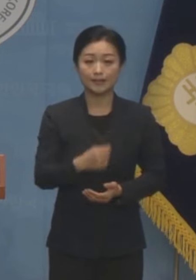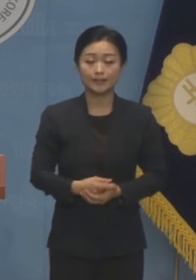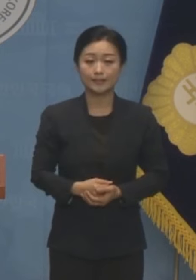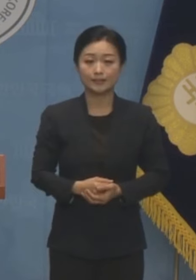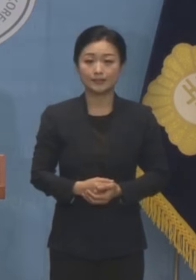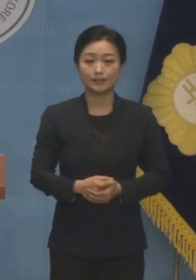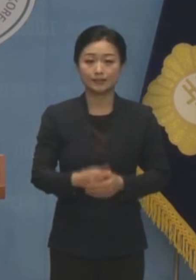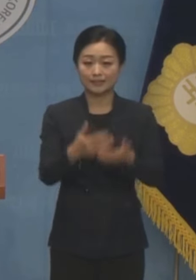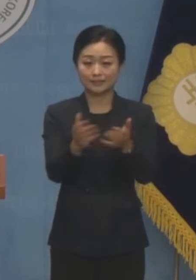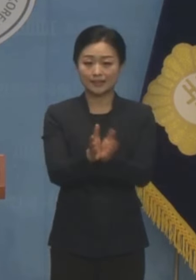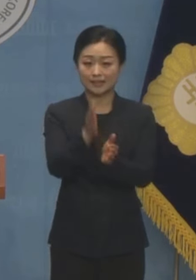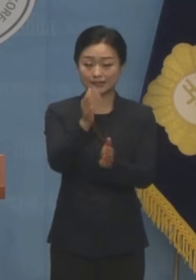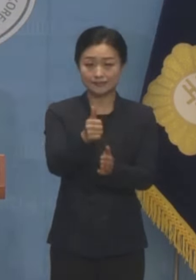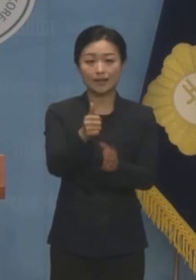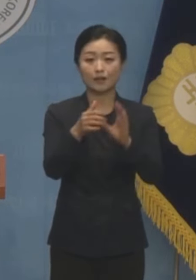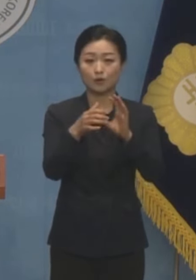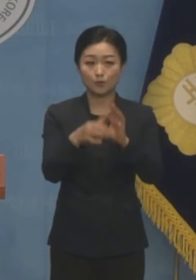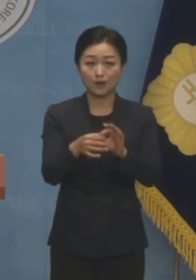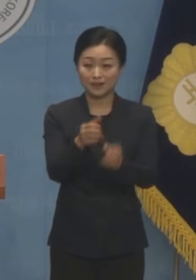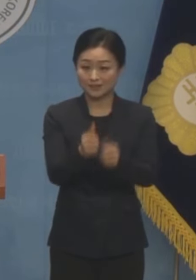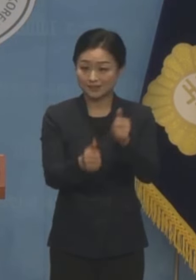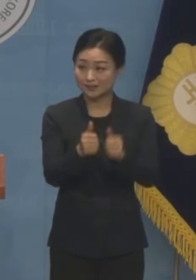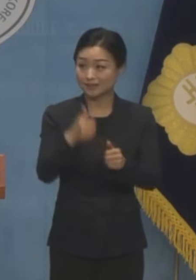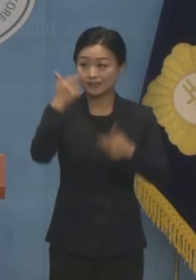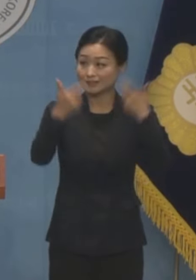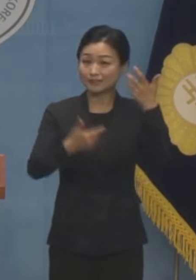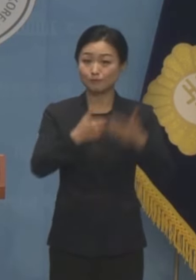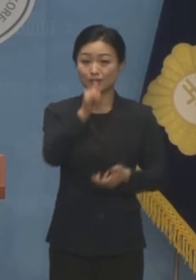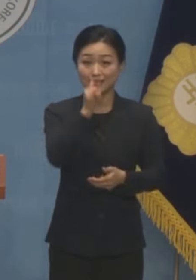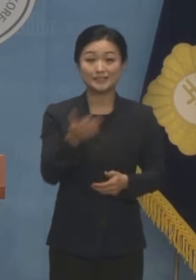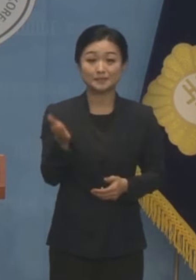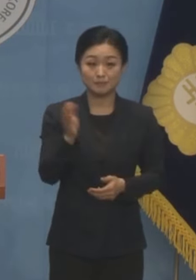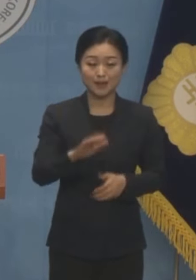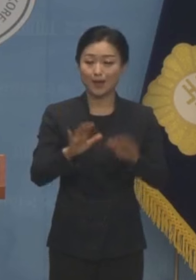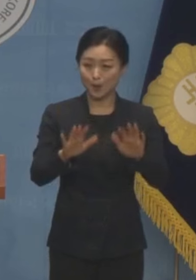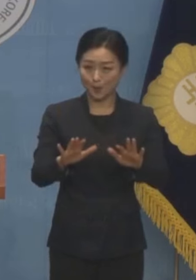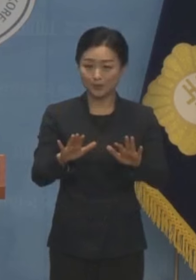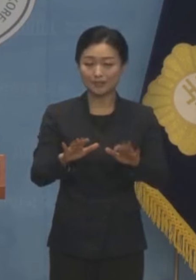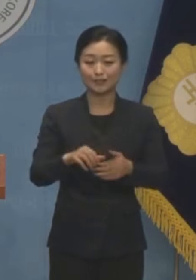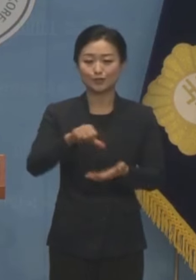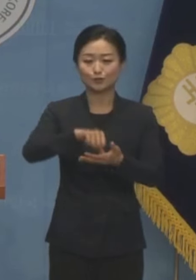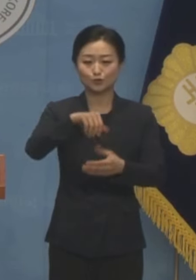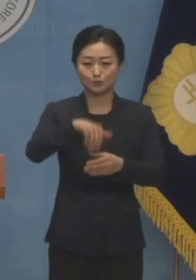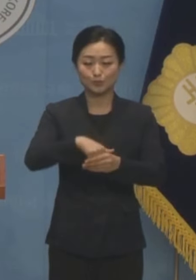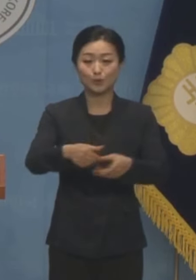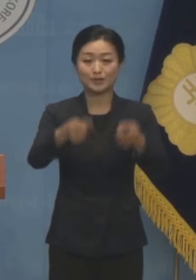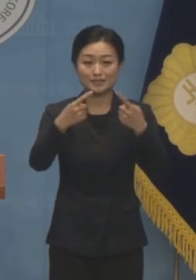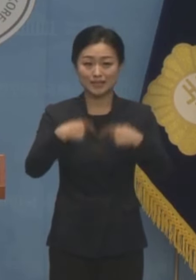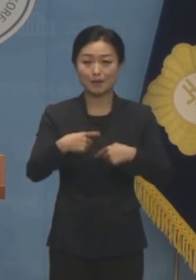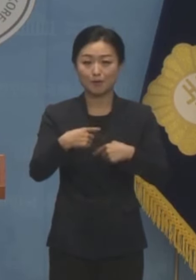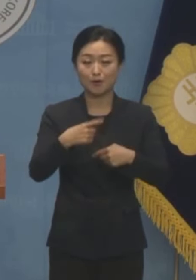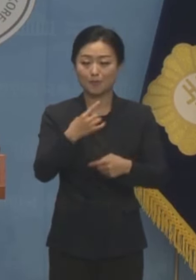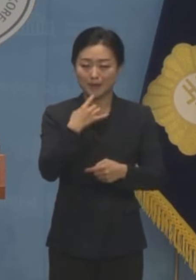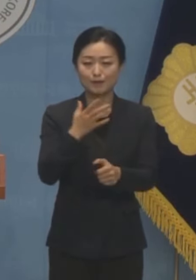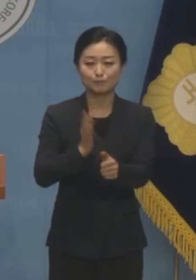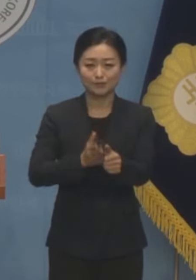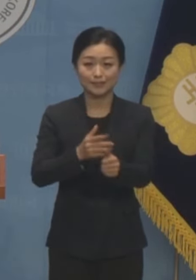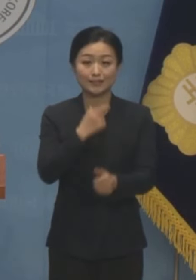전당대회 관련해서도 질문이 있으실 것 같지만 오늘은 투표 참여 호소만 하겠습니다.